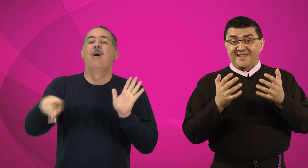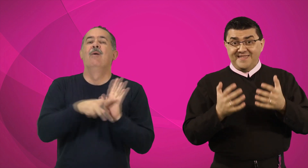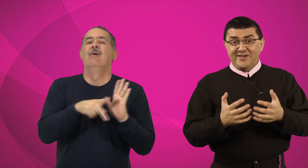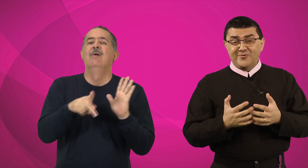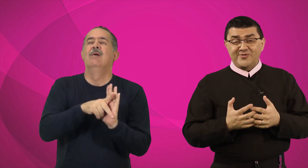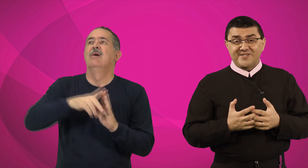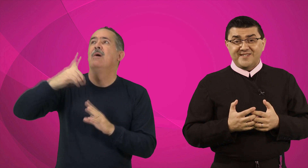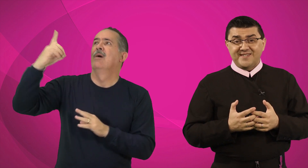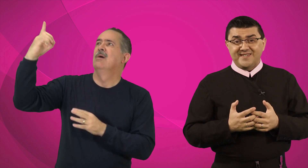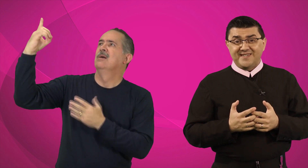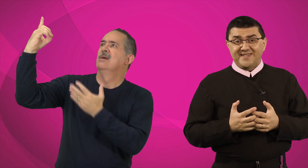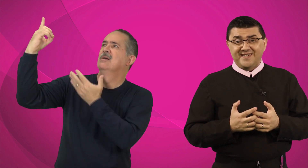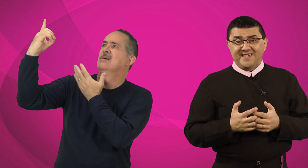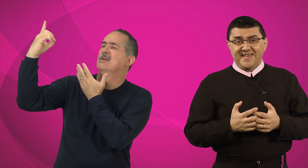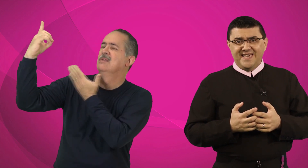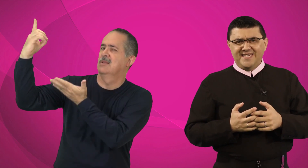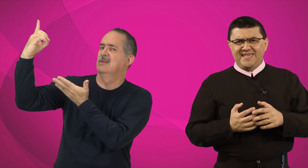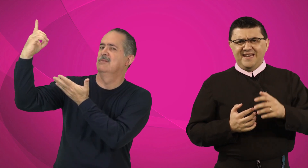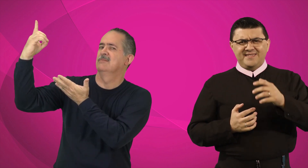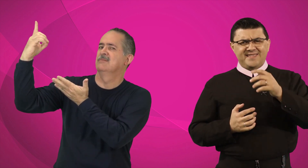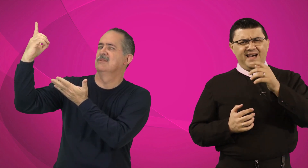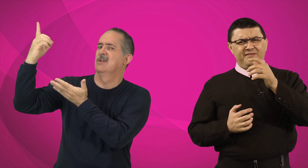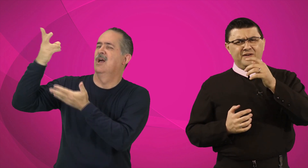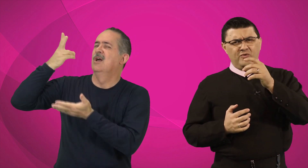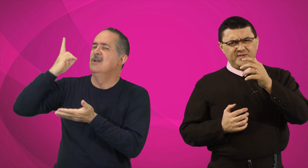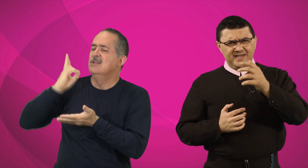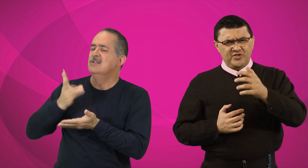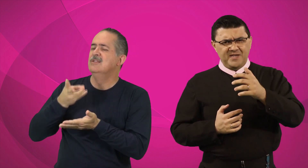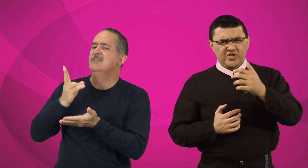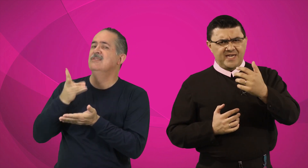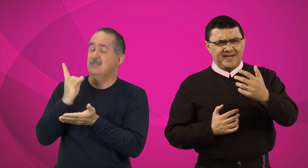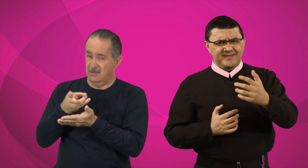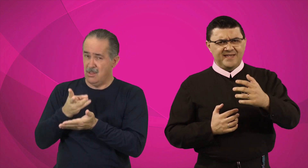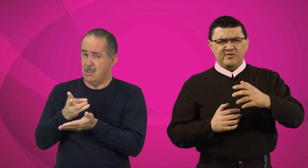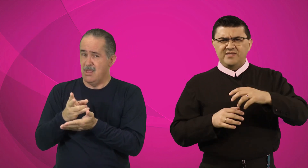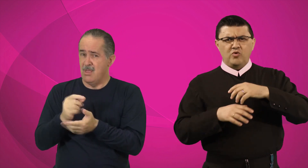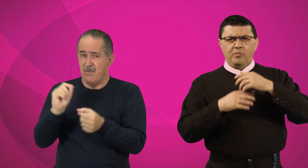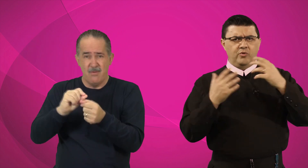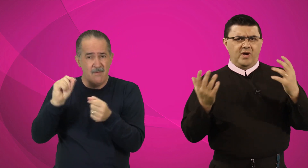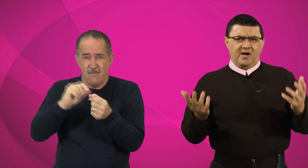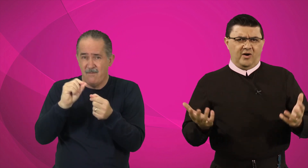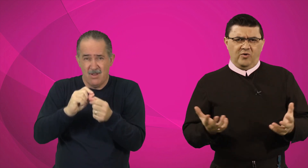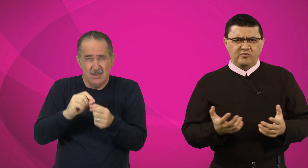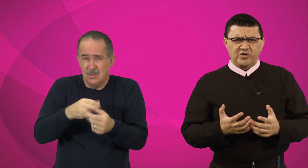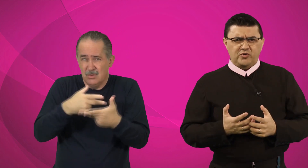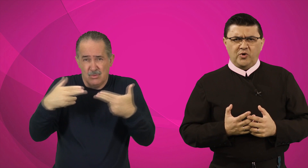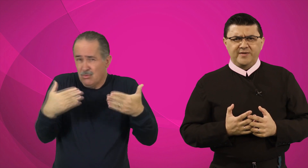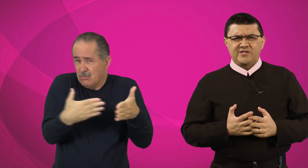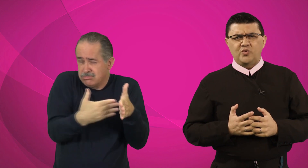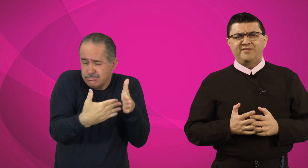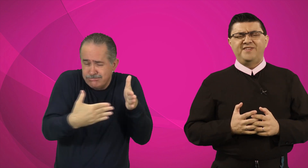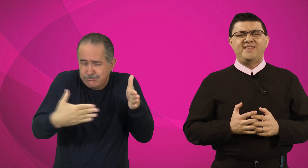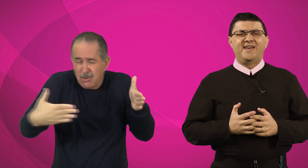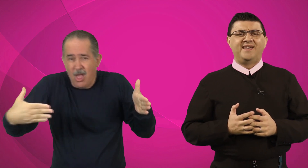era Deus. E ele estava constantemente realizando, assim como ao longo de toda a sua vida,